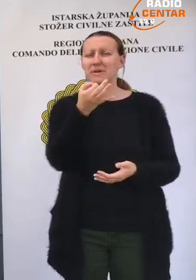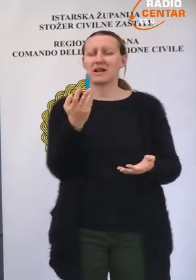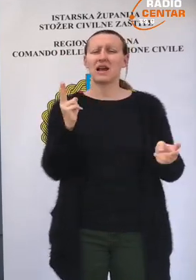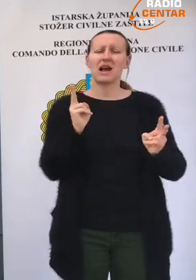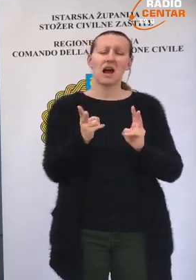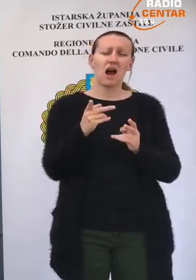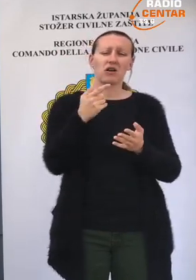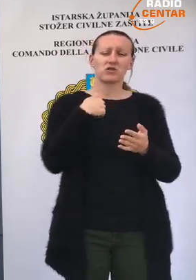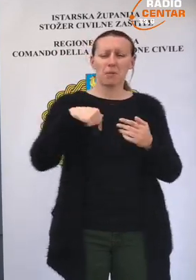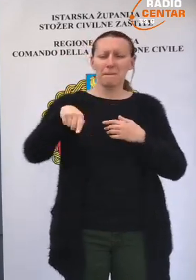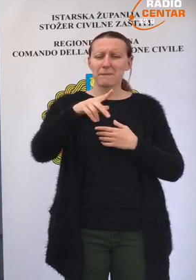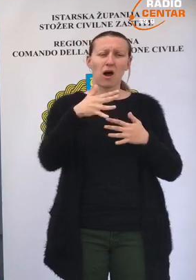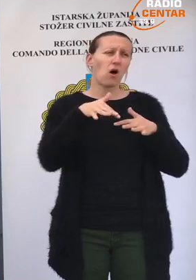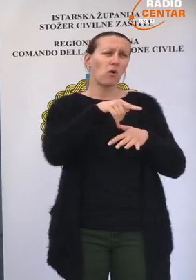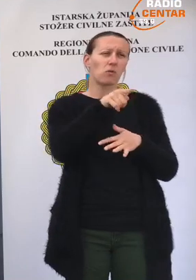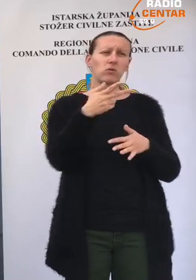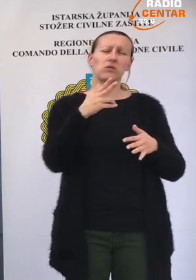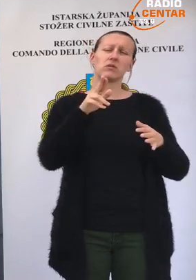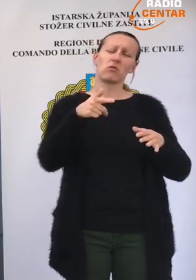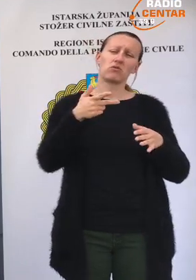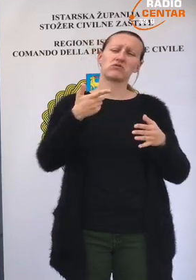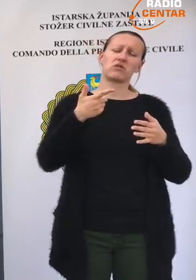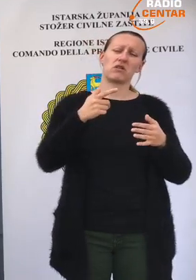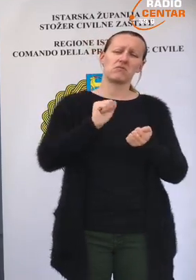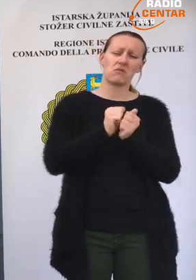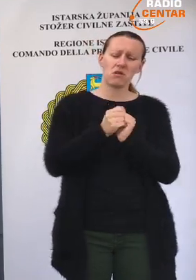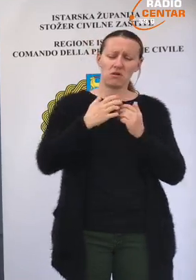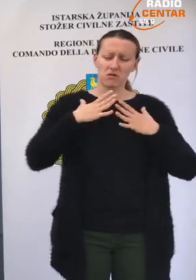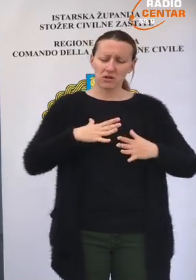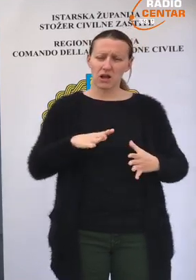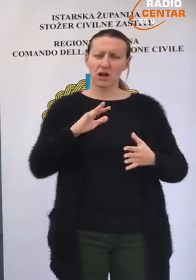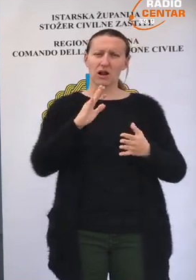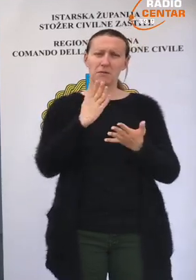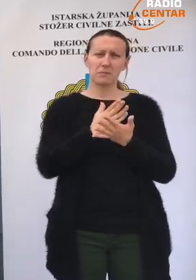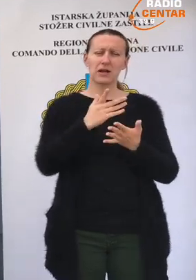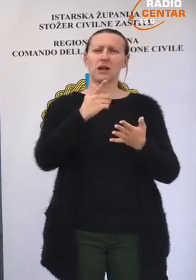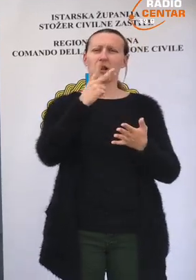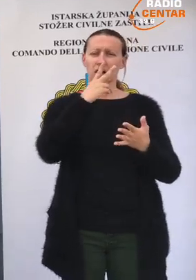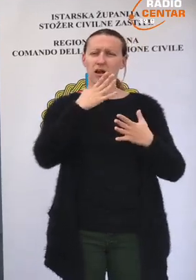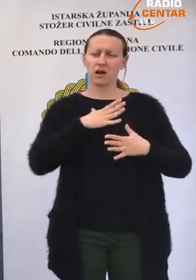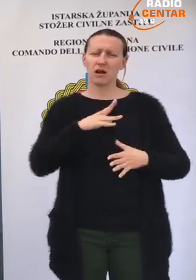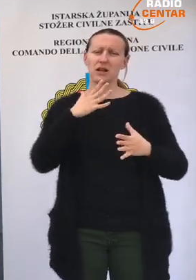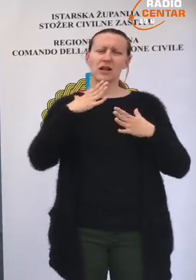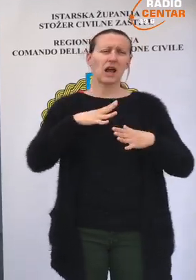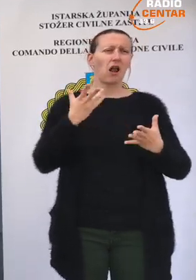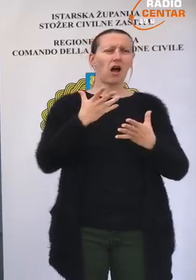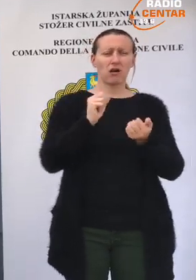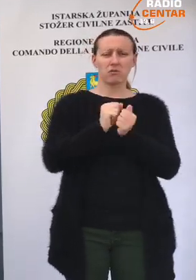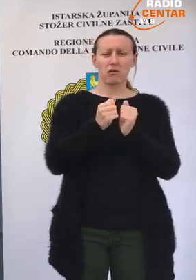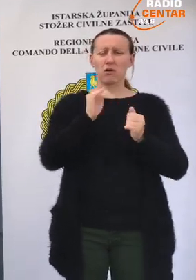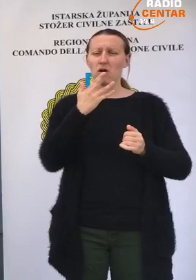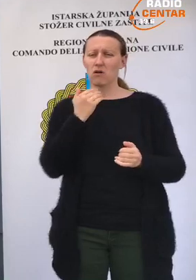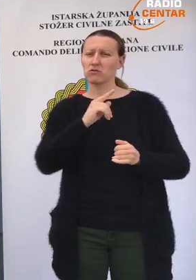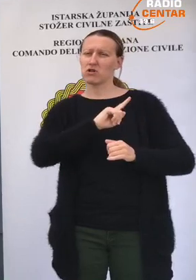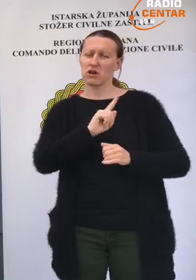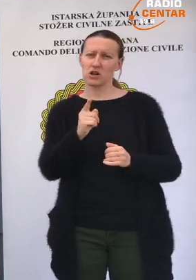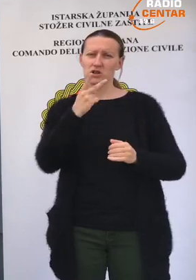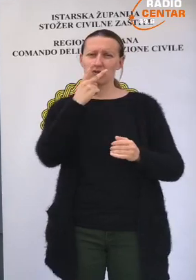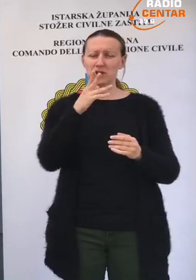pitanje u kojim stanju ćemo mi kao populacija koja je sad određeni broj mjeseci i bila izložena reagirati u tom trenutku,